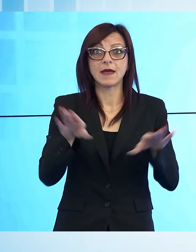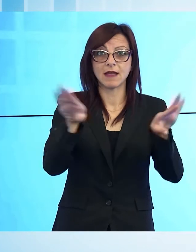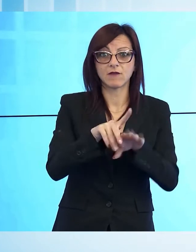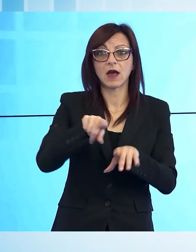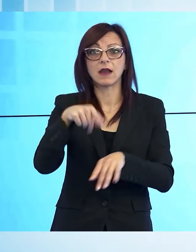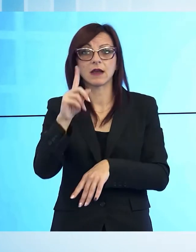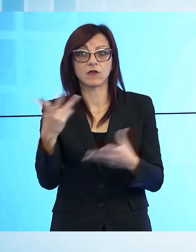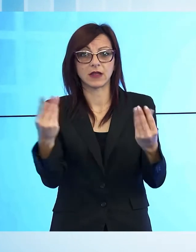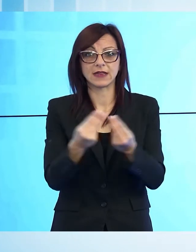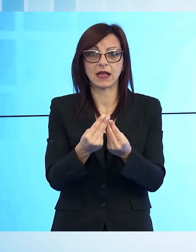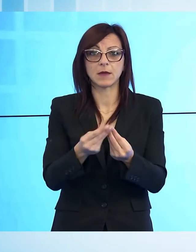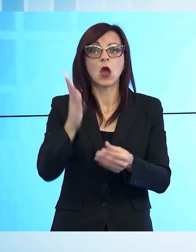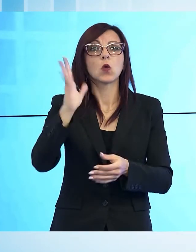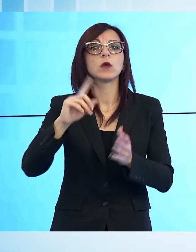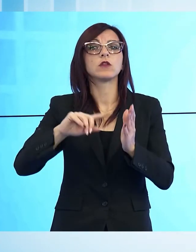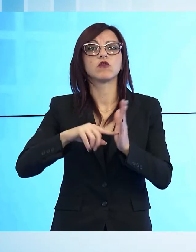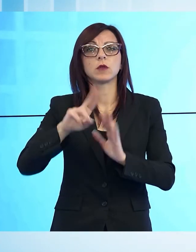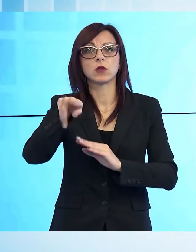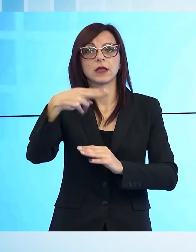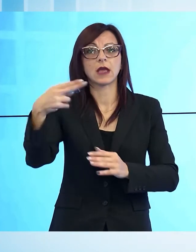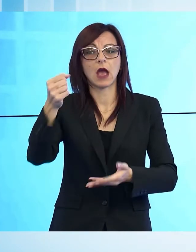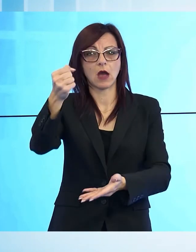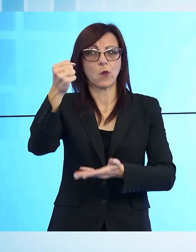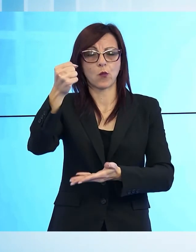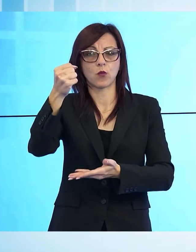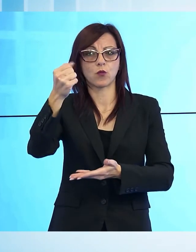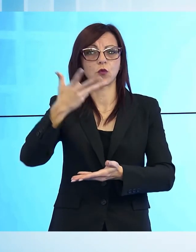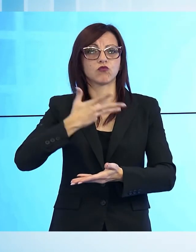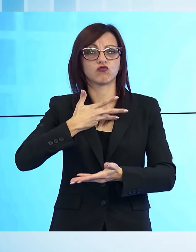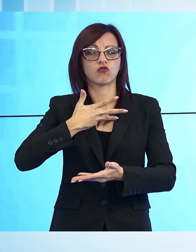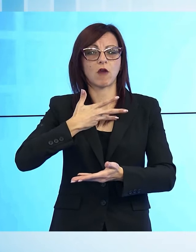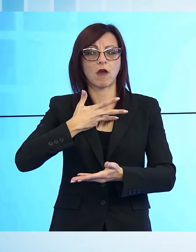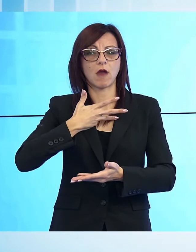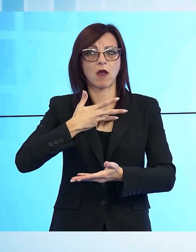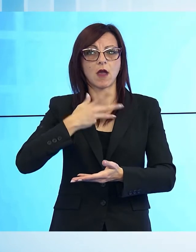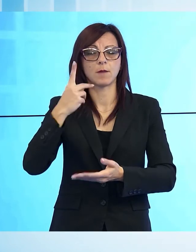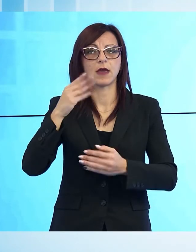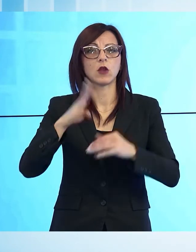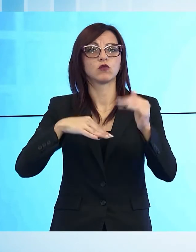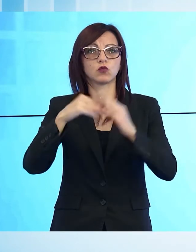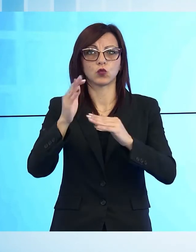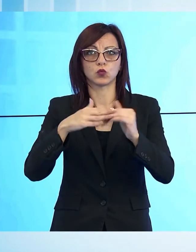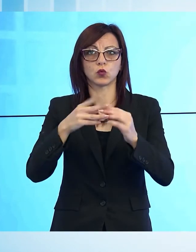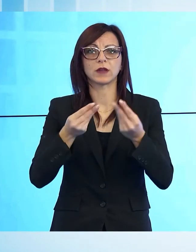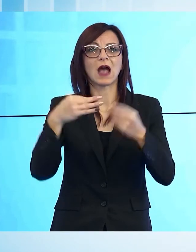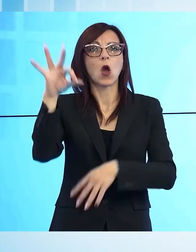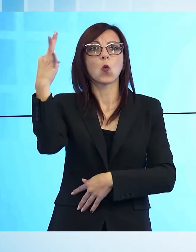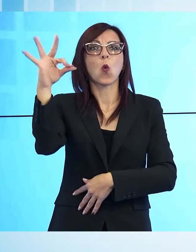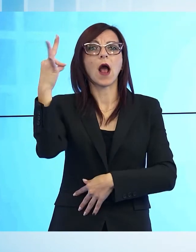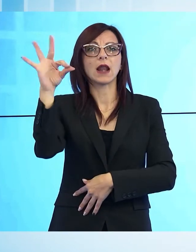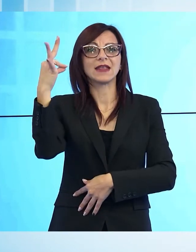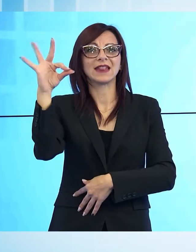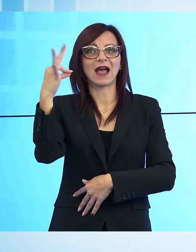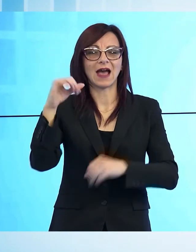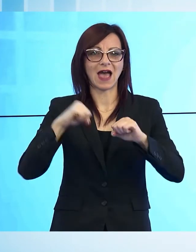15 milioni di euro di grandi infrastrutture per qualificare l'abitare, la qualità dell'abitare, mi